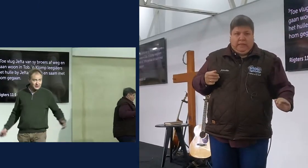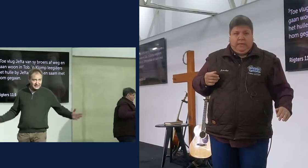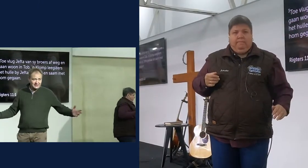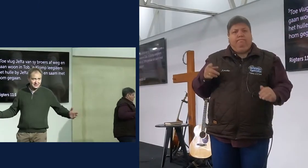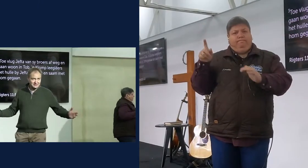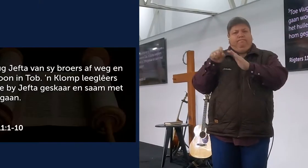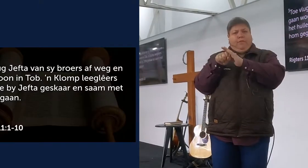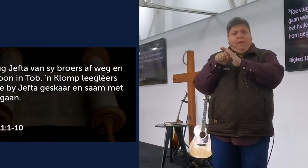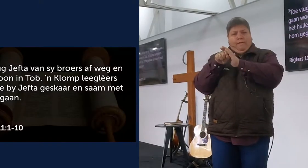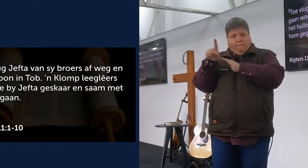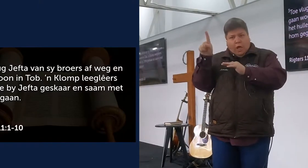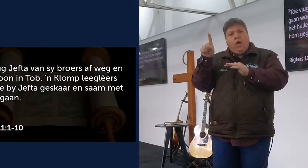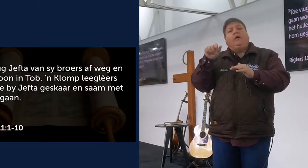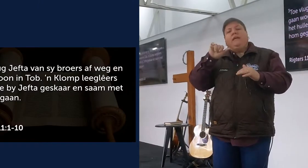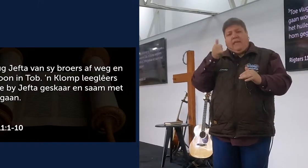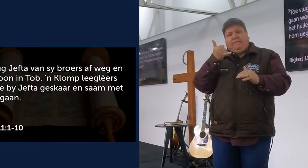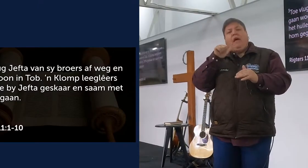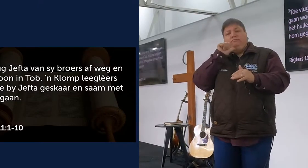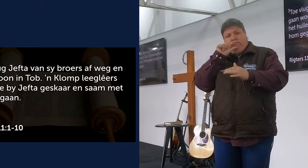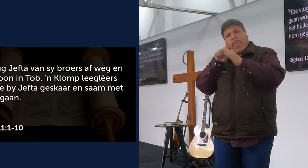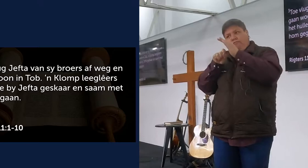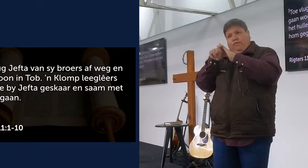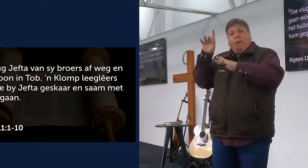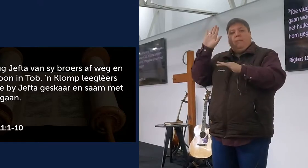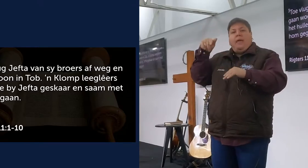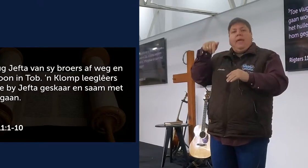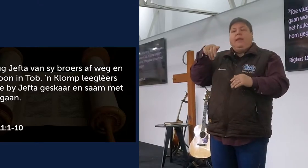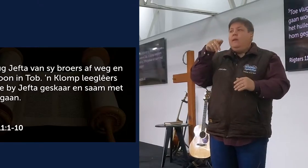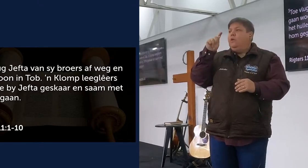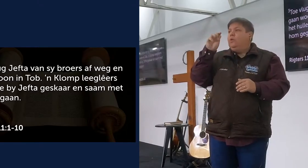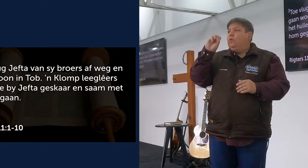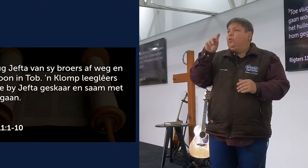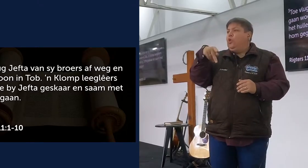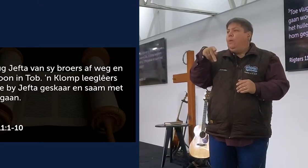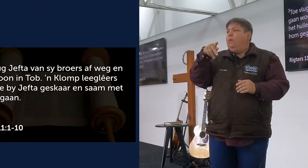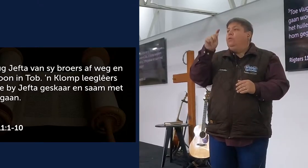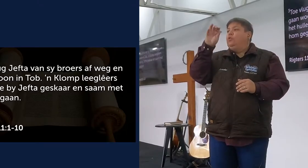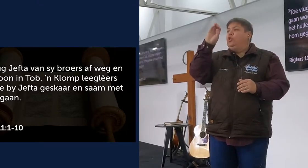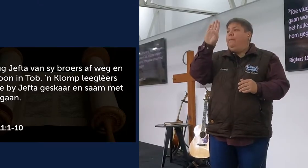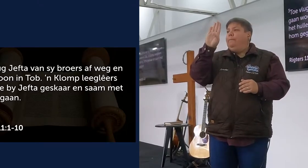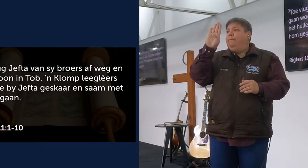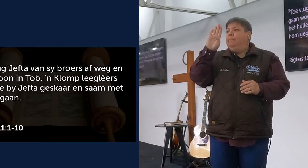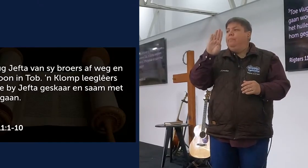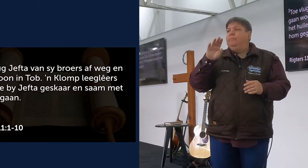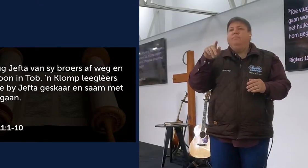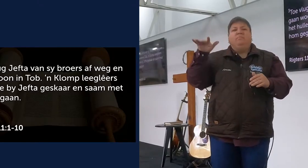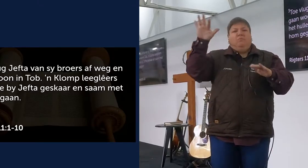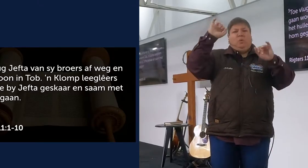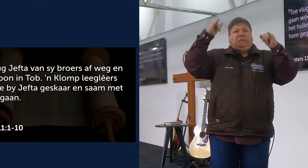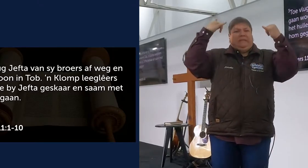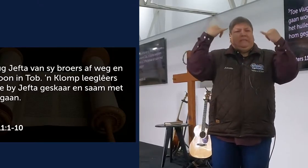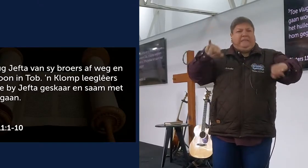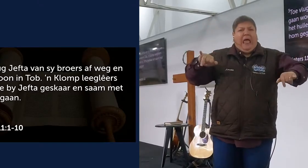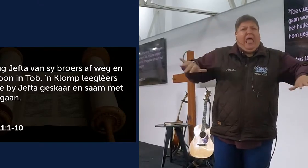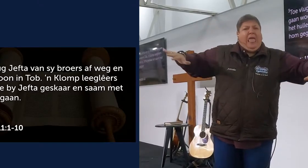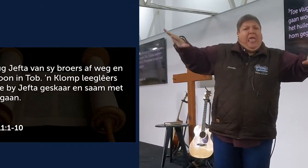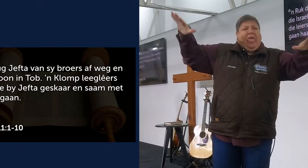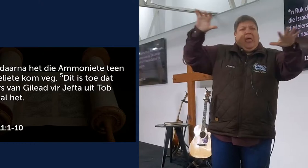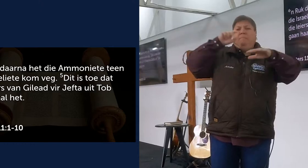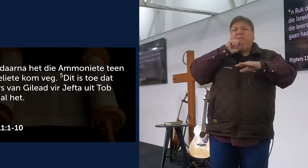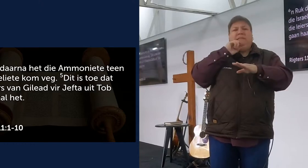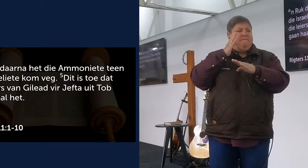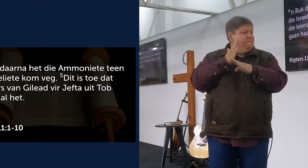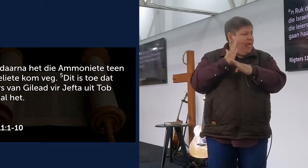toe vlug Jefta van sy broers af, weg, en gaan woon in top, a klomp leegleers, het hulle by Jefta geskaar, en saam met hom